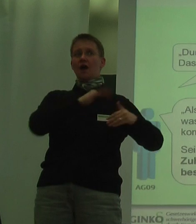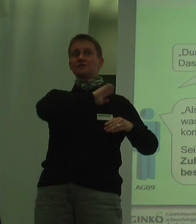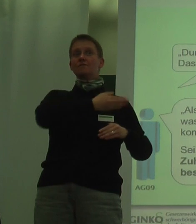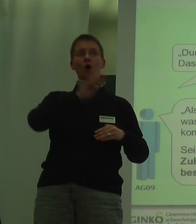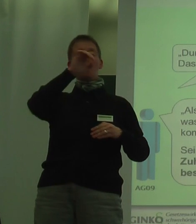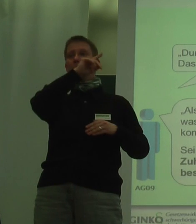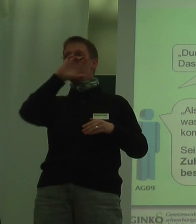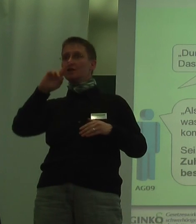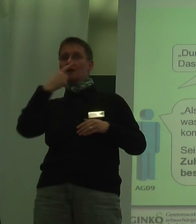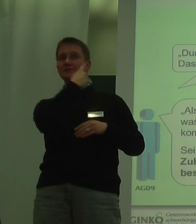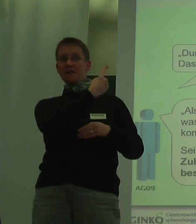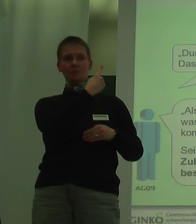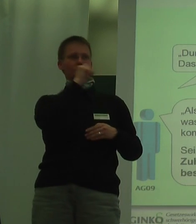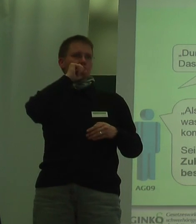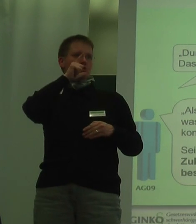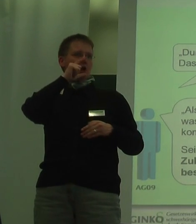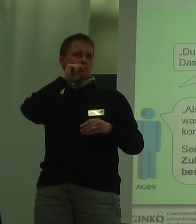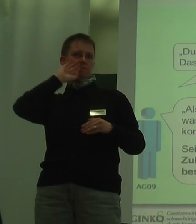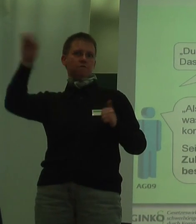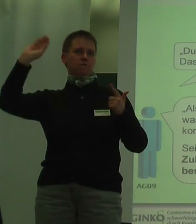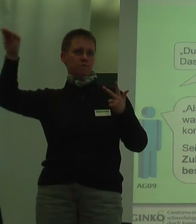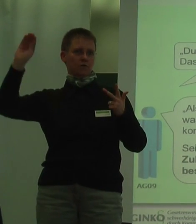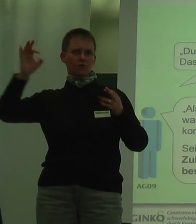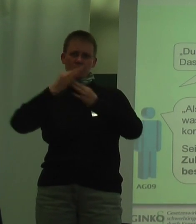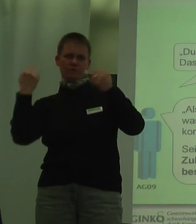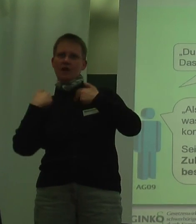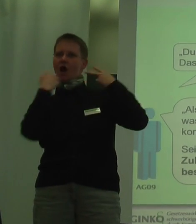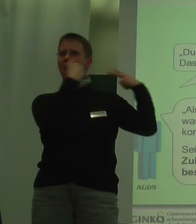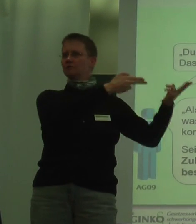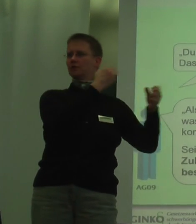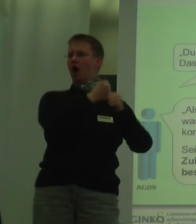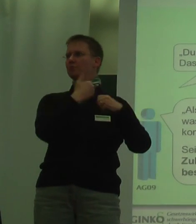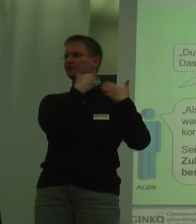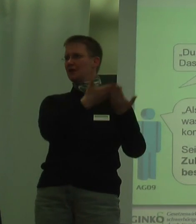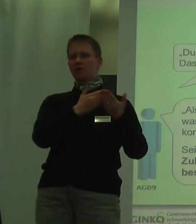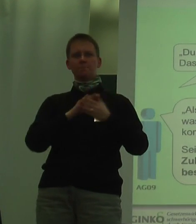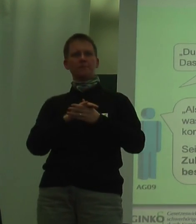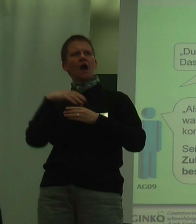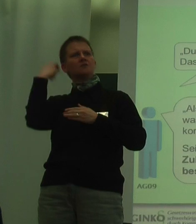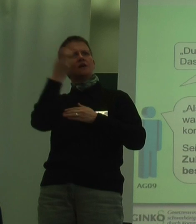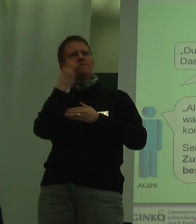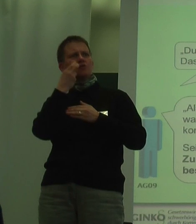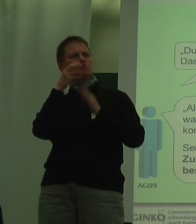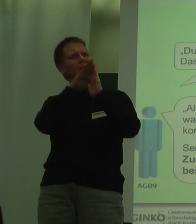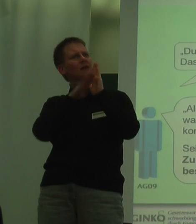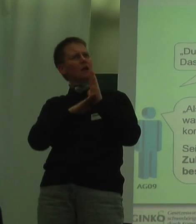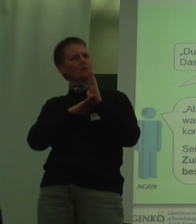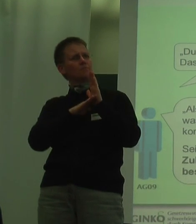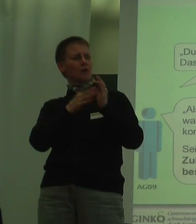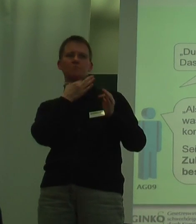Sie kommuniziert das in der Regel. Und wie reagieren Sie darauf? Wir versuchen das so zu regeln, dass das Bedürfnis, was sie hat,